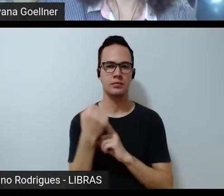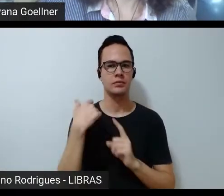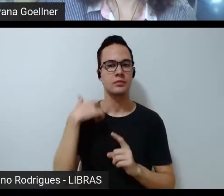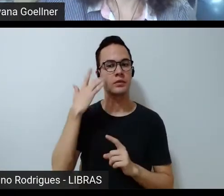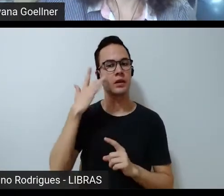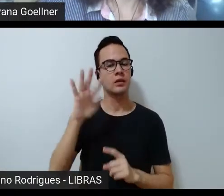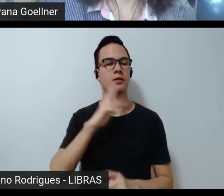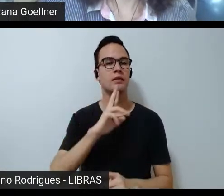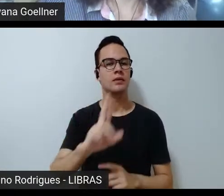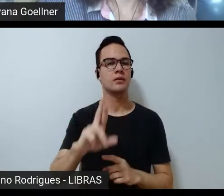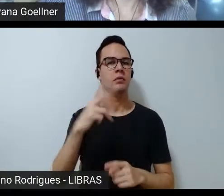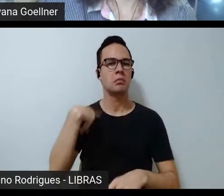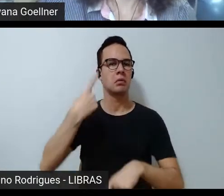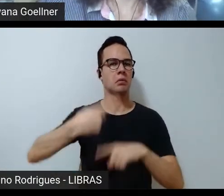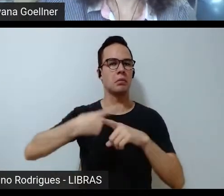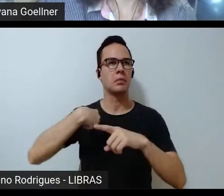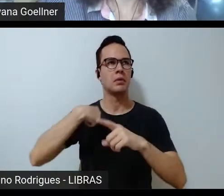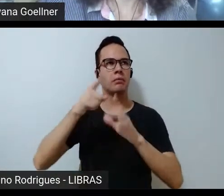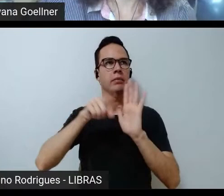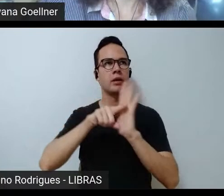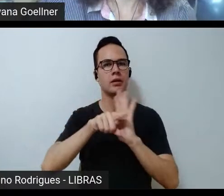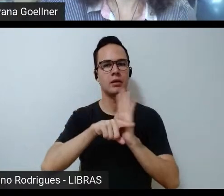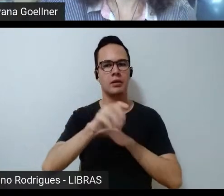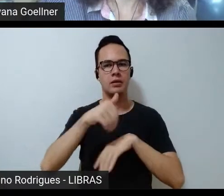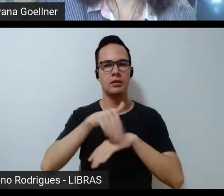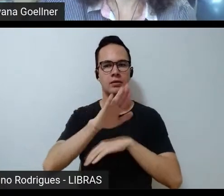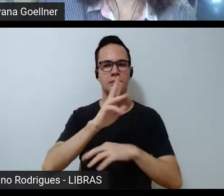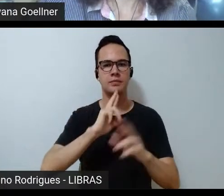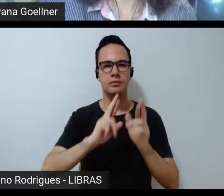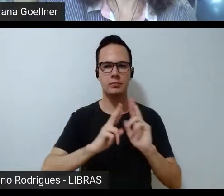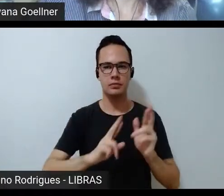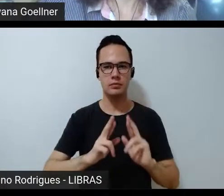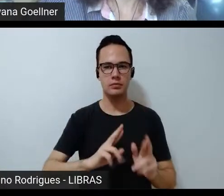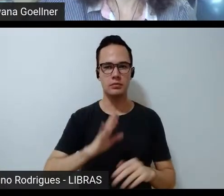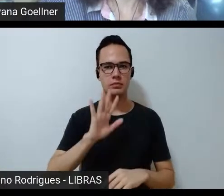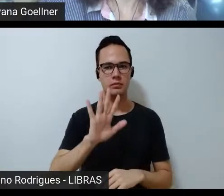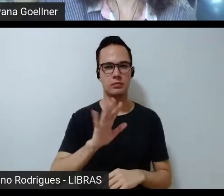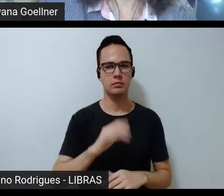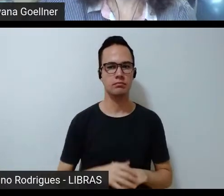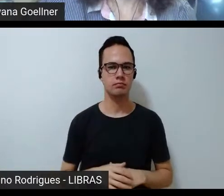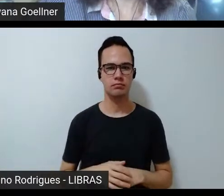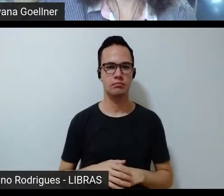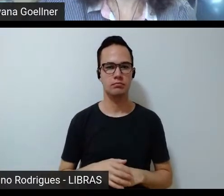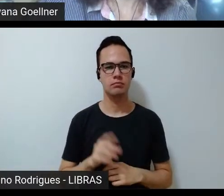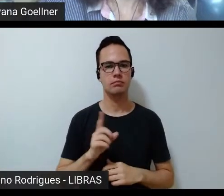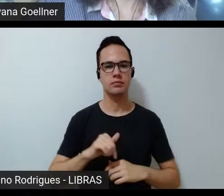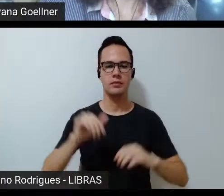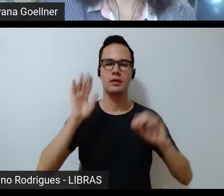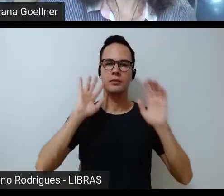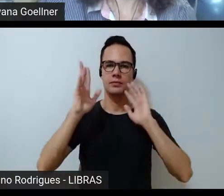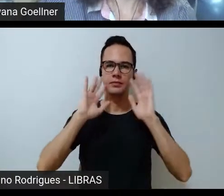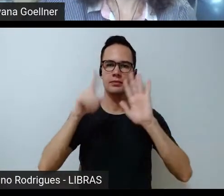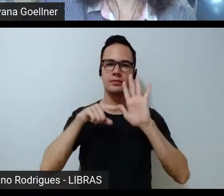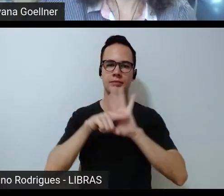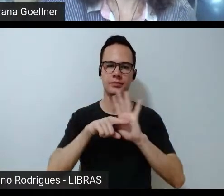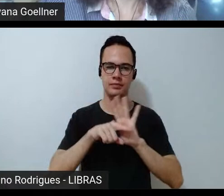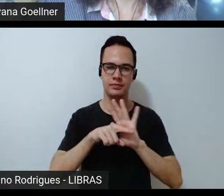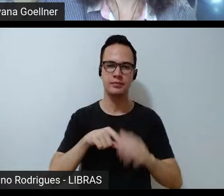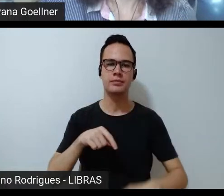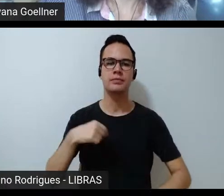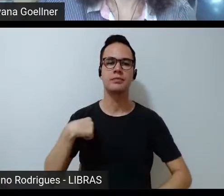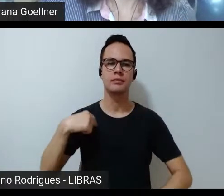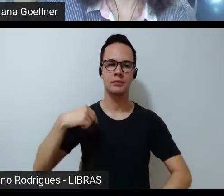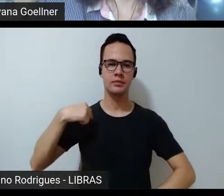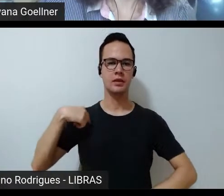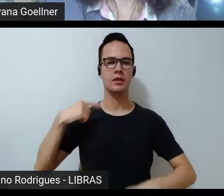respondi, porque eu acho que eu tenho mais perguntas do que respostas, mas é pensar a pesquisa, né? Pensar